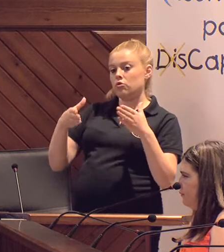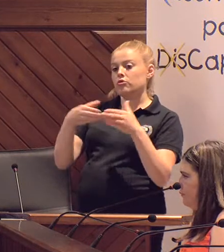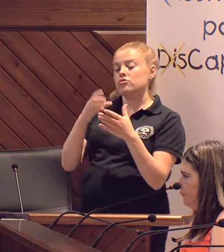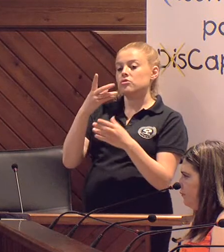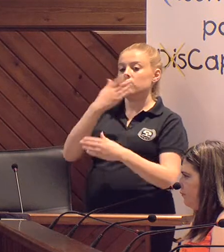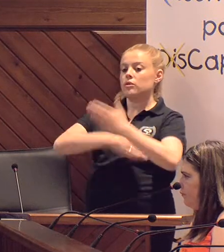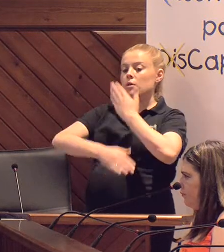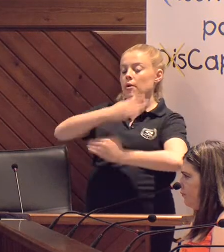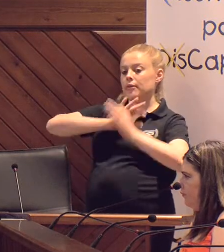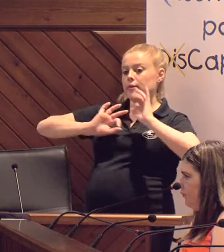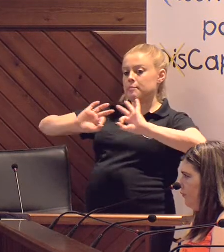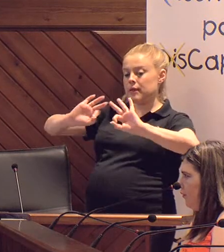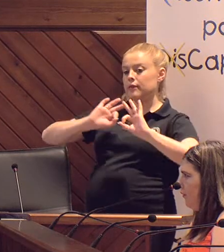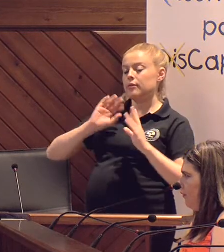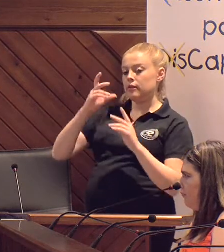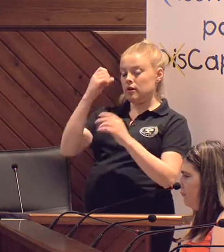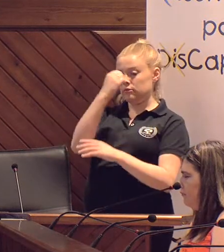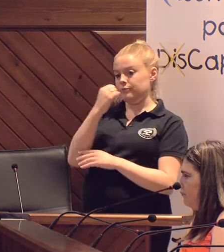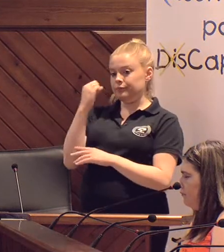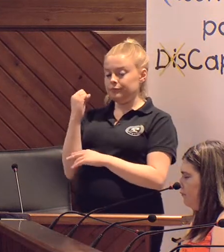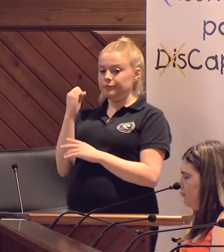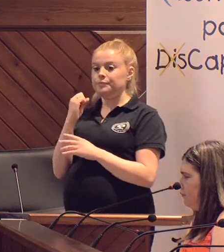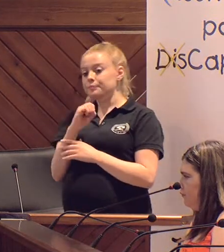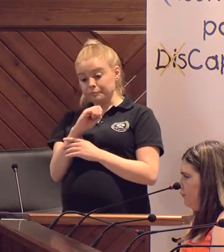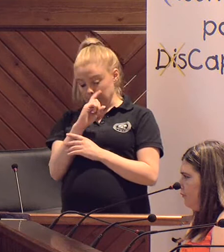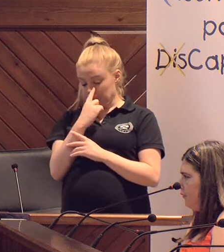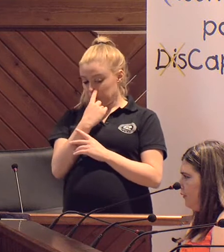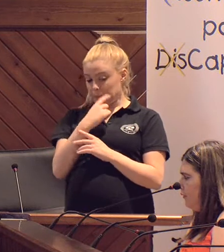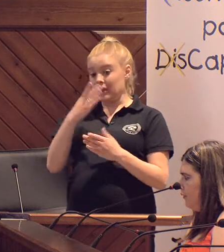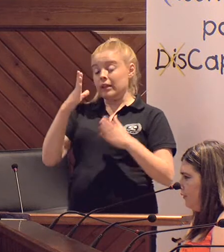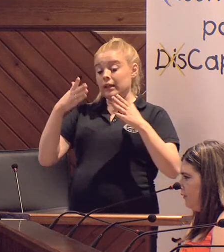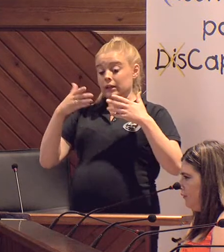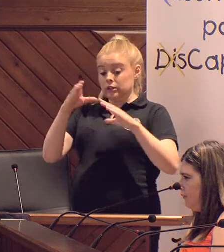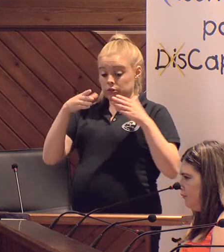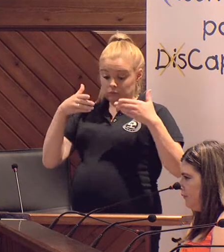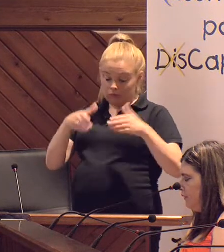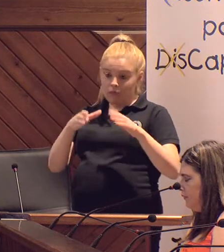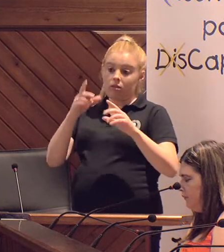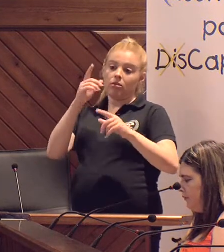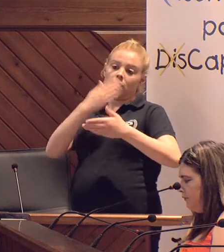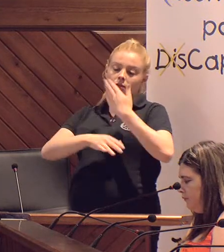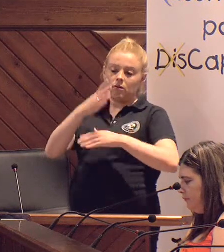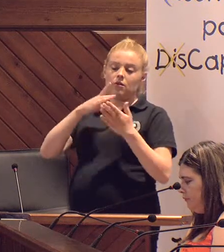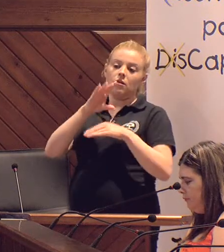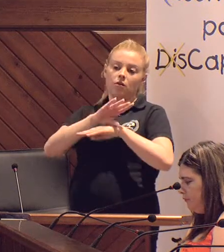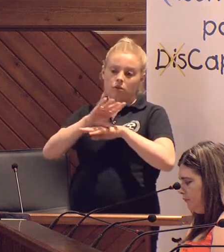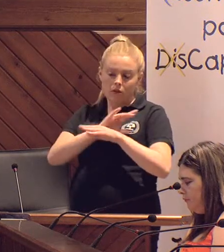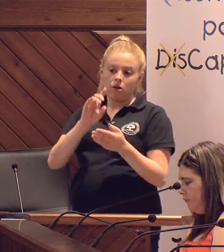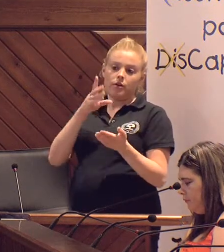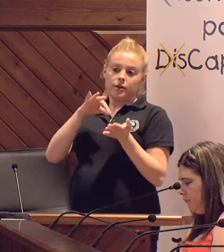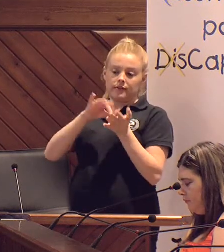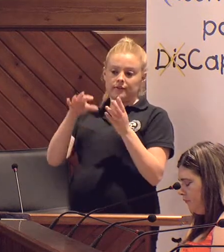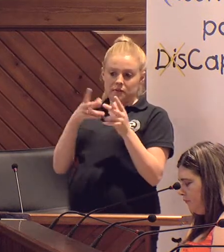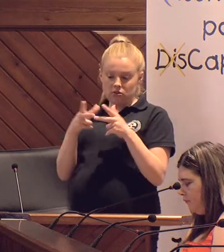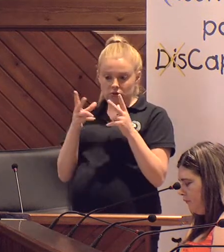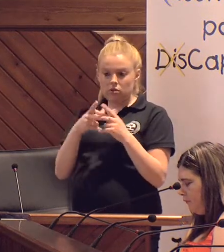de la Discapacidad y, concretamente, las entidades organizadoras de estas jornadas por la discapacidad, Concejalía de Servicios Sociales, IPBS, Centro